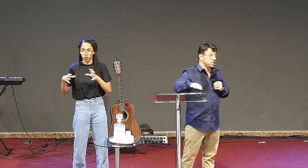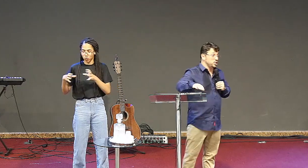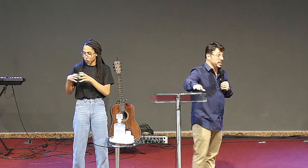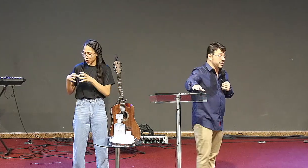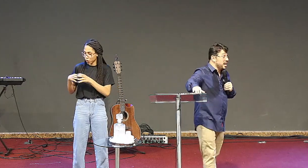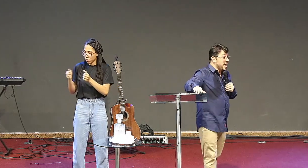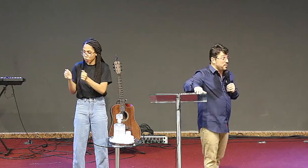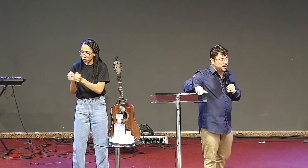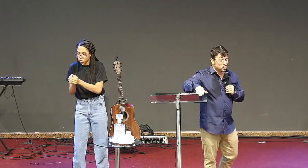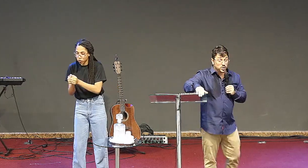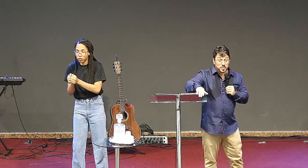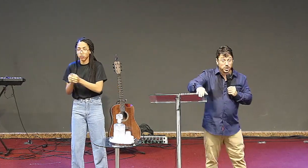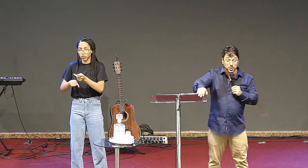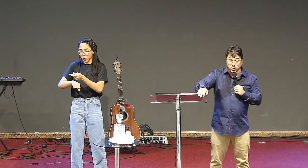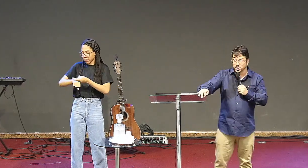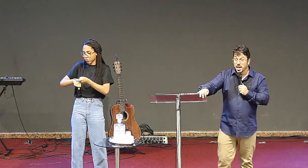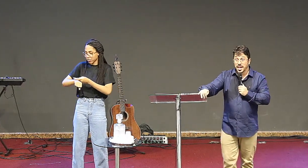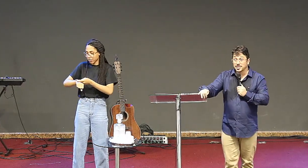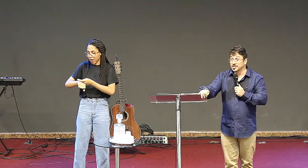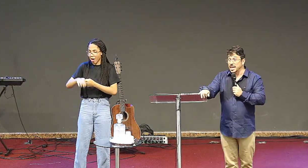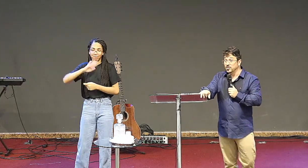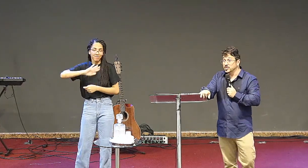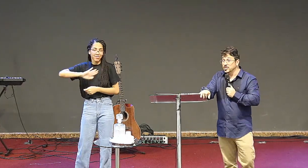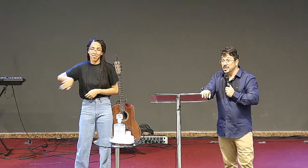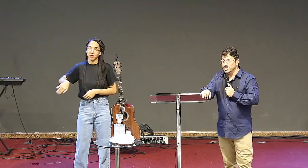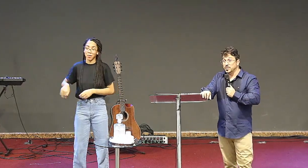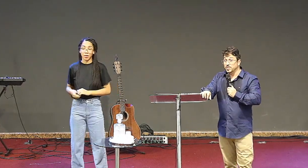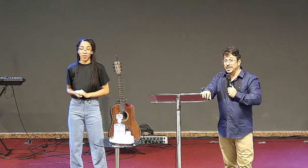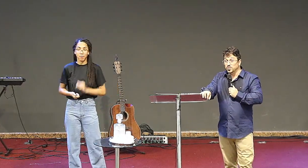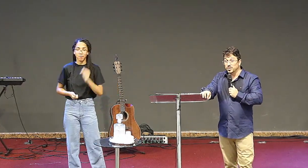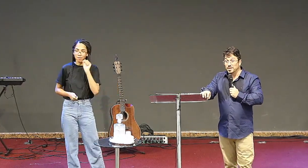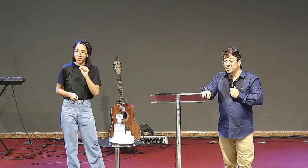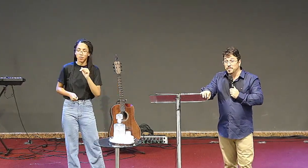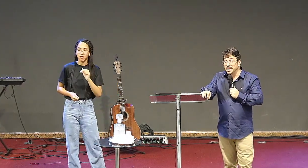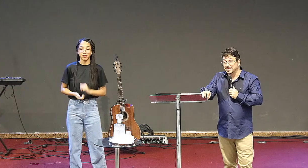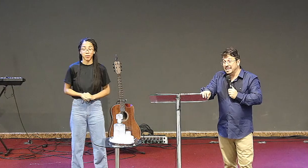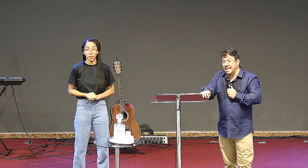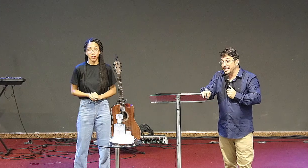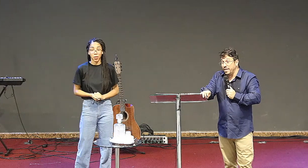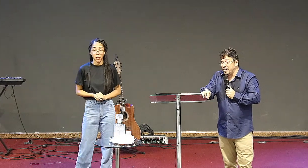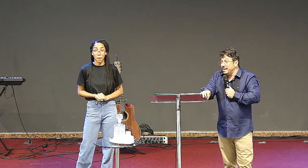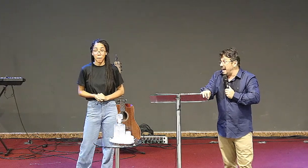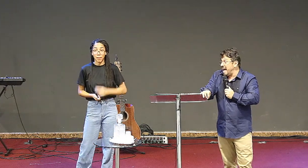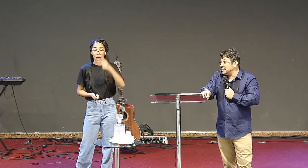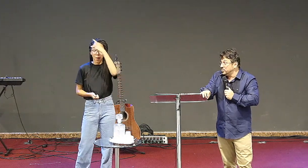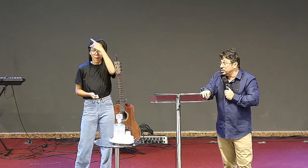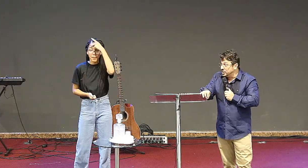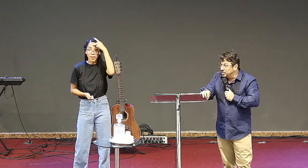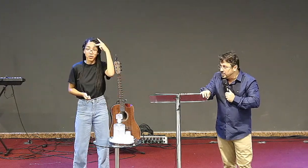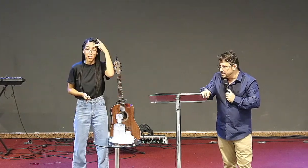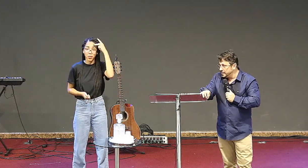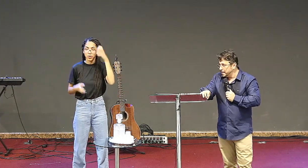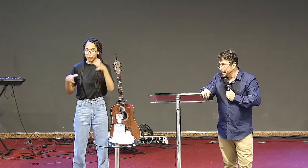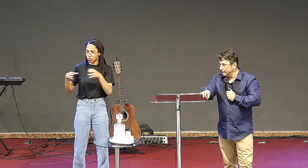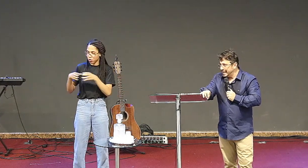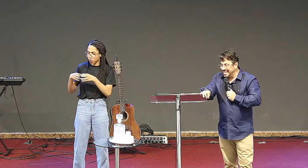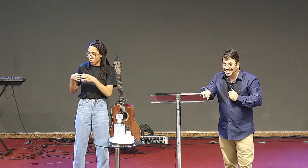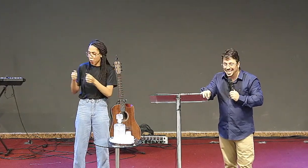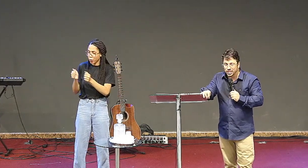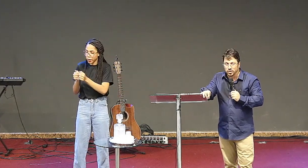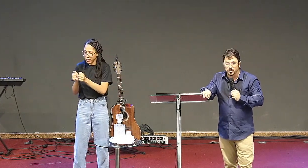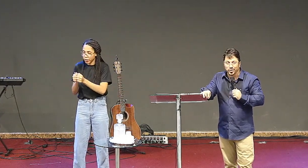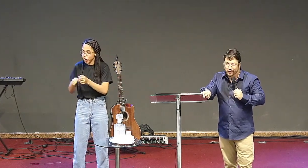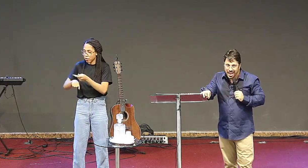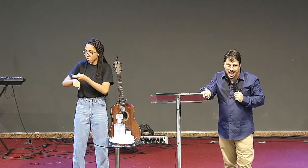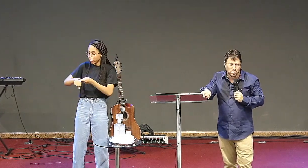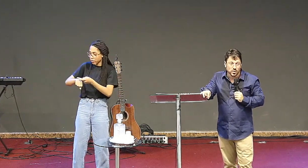gente tem gente aqui que ganhava pessoas para Jesus em celas e simplesmente não quer mais saber de nada quer ficar em casa no dia e tem